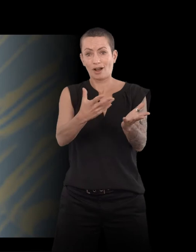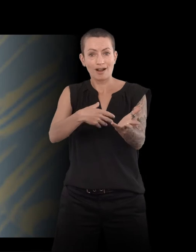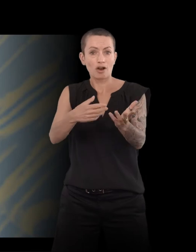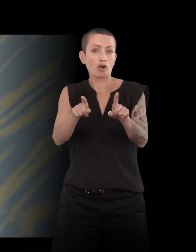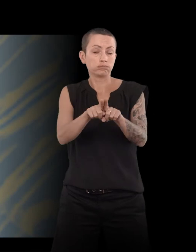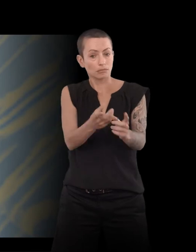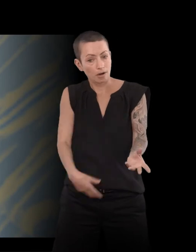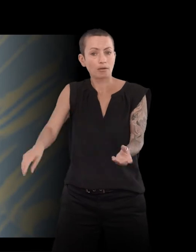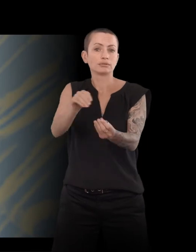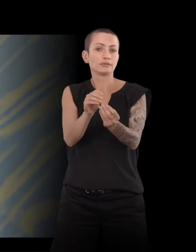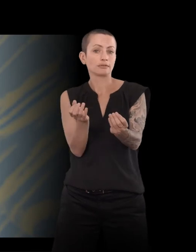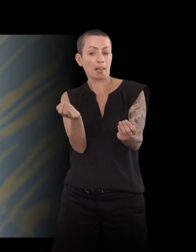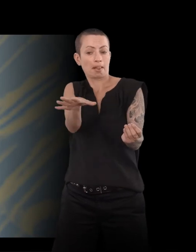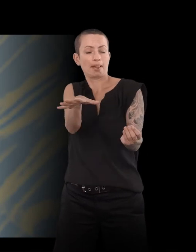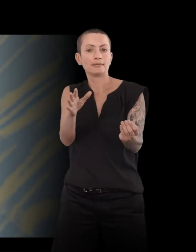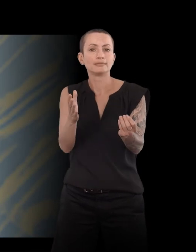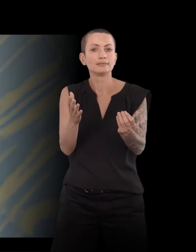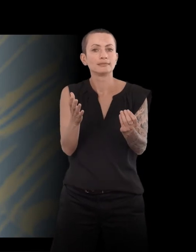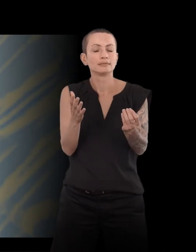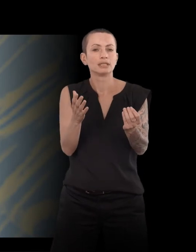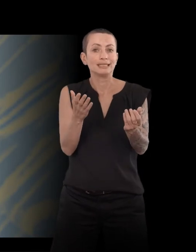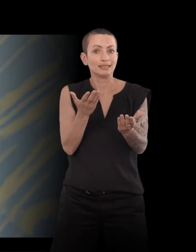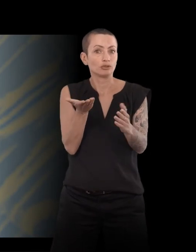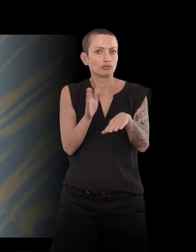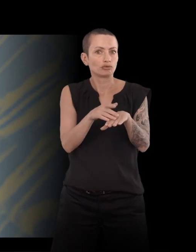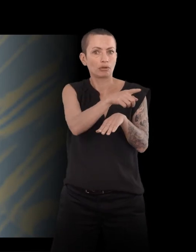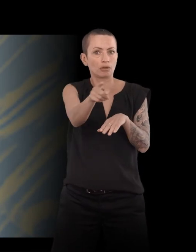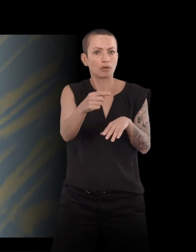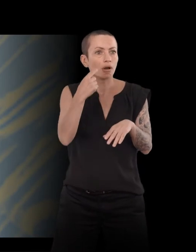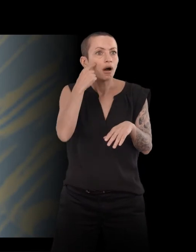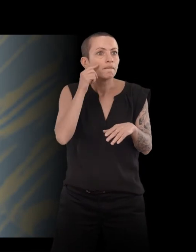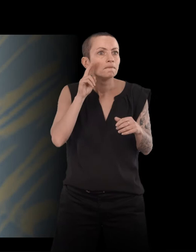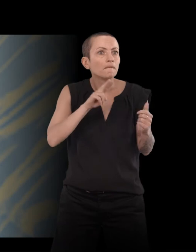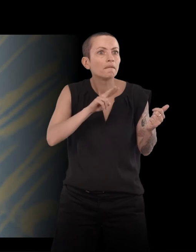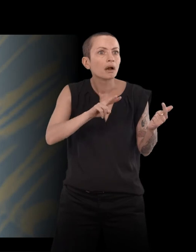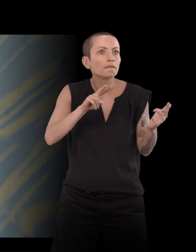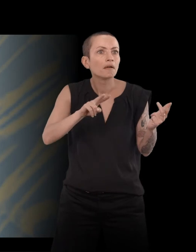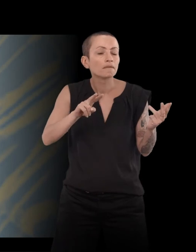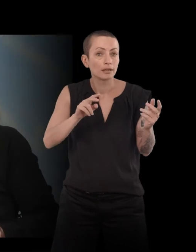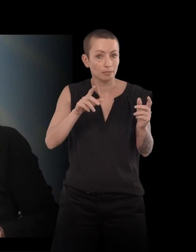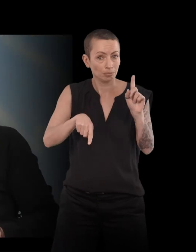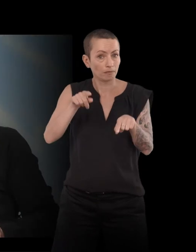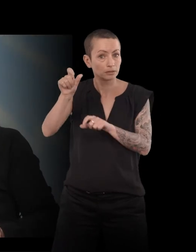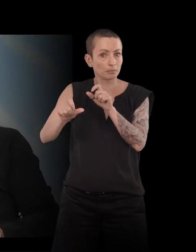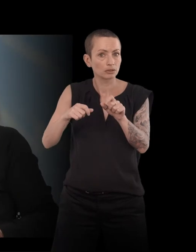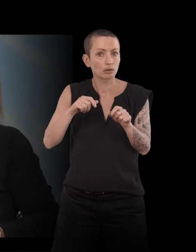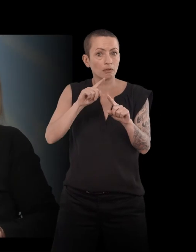histoires. Ce qui fait qu'on croit que tout est vrai. Il y a des gens qui se reconnaissent complètement. – Oui, vous dire, le décor, fait,